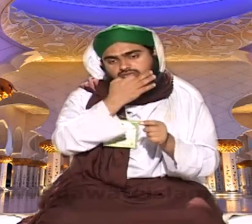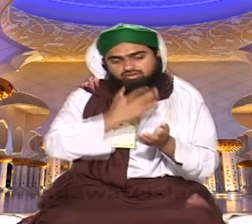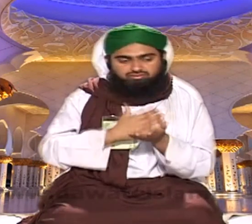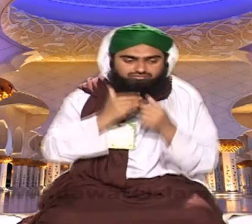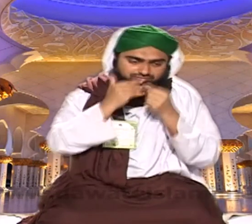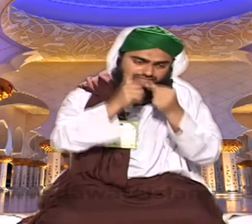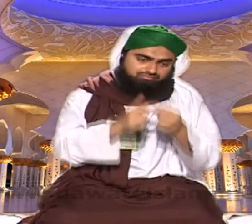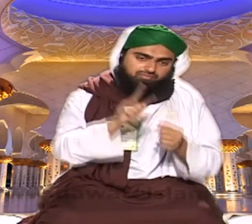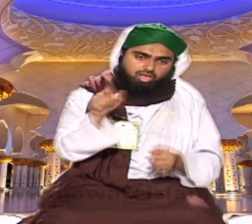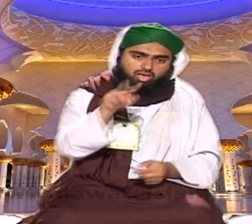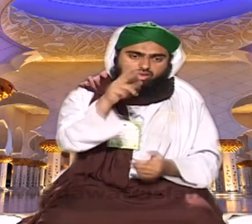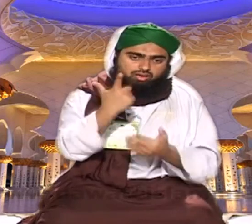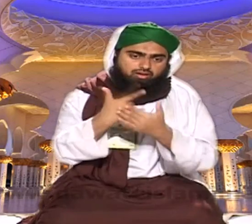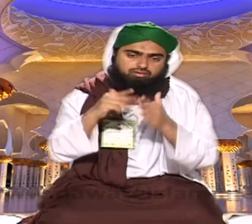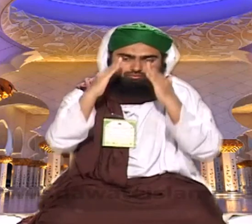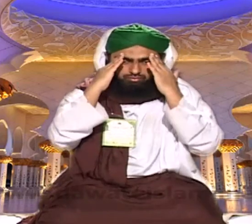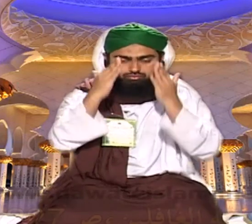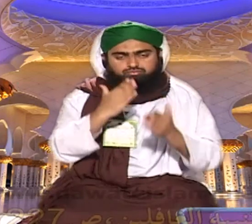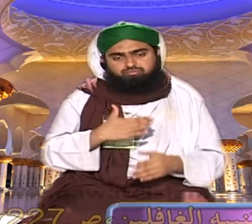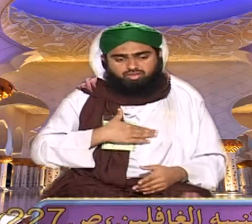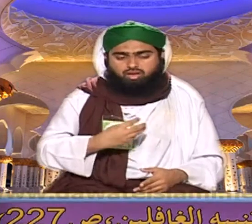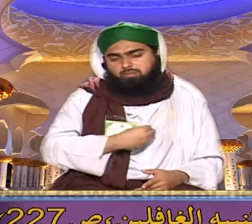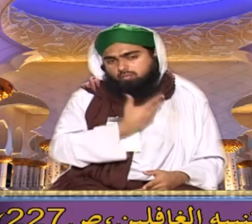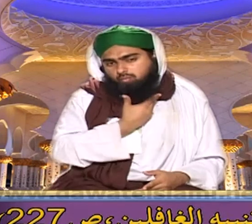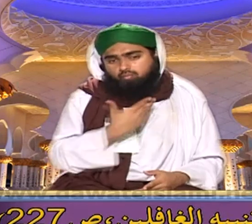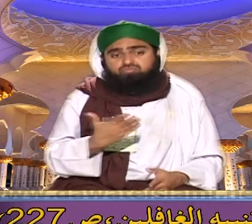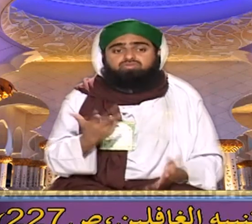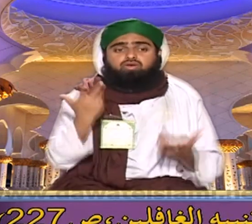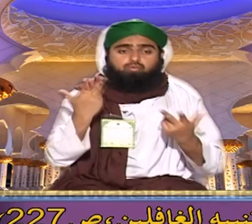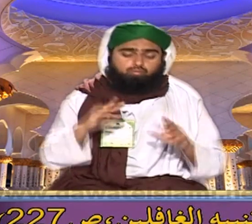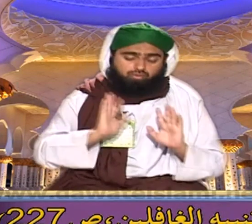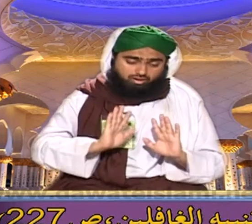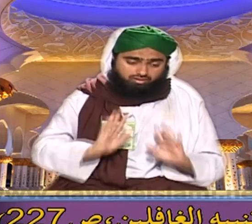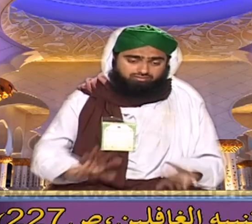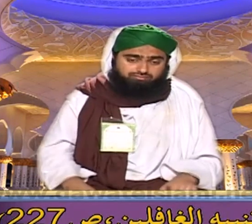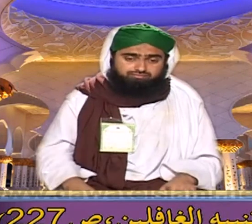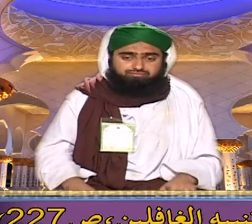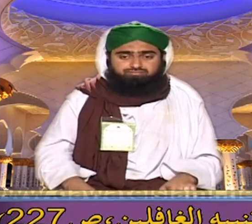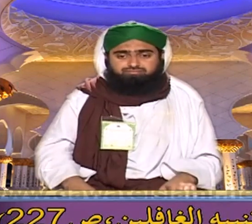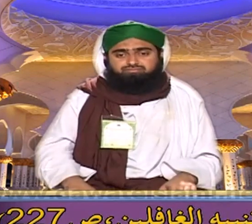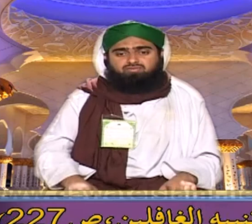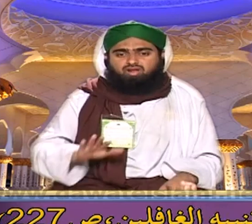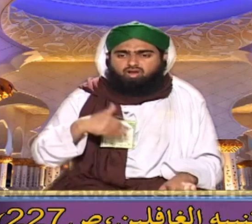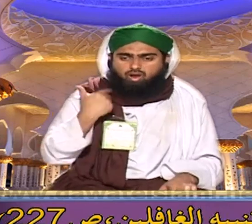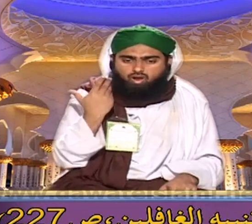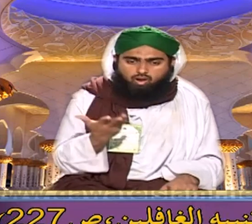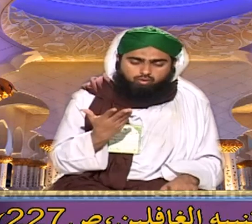خدمت میں کتنی حضرت کیا یا رسول اللہ صلی علیہ وسلم ہمیں کسی چیز کی خواہش ہو کسی چیز کی